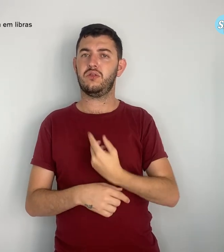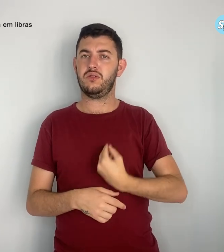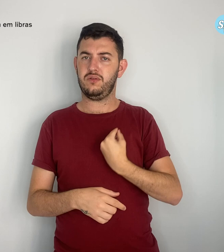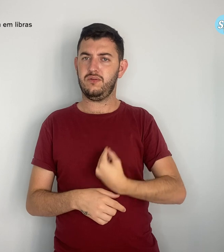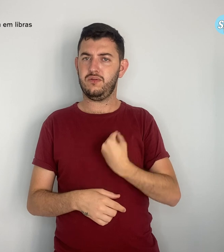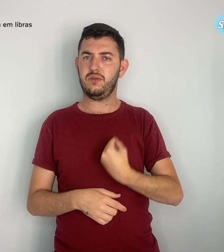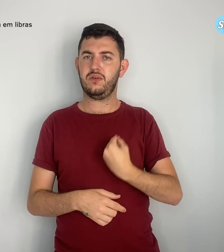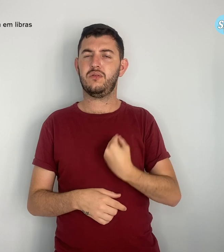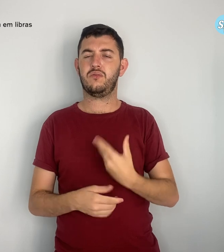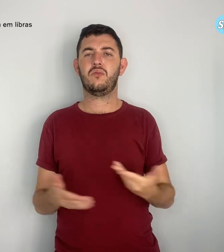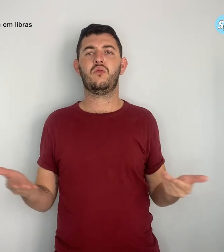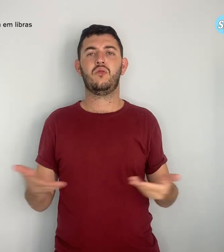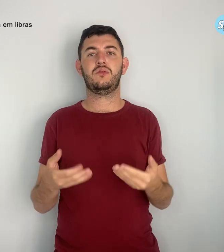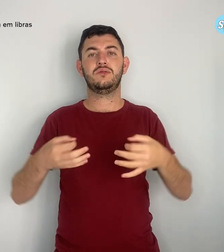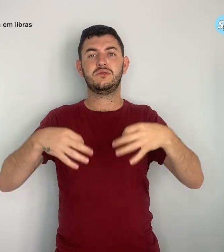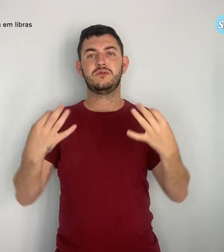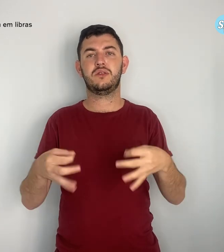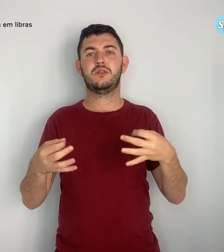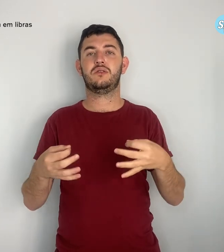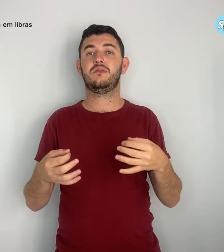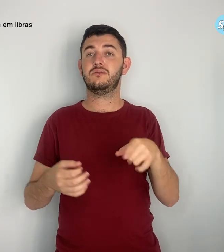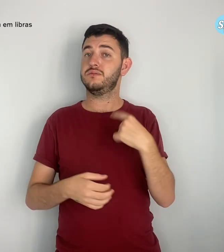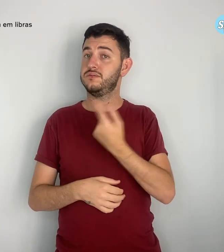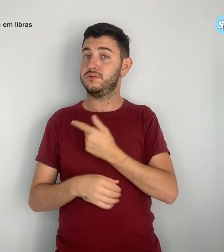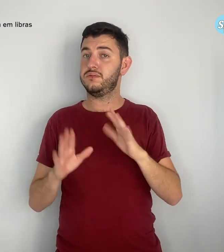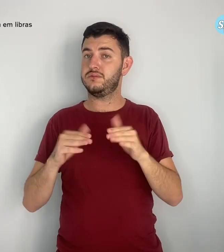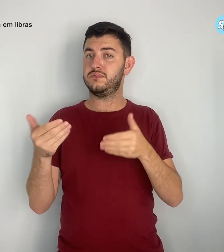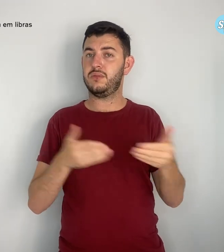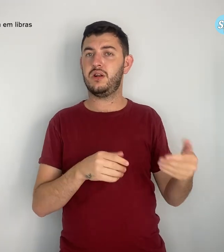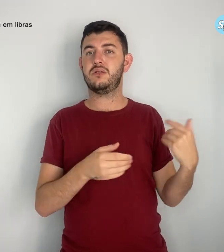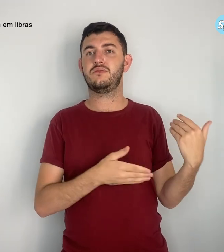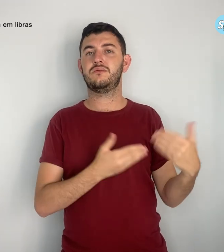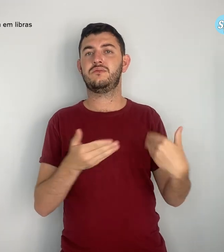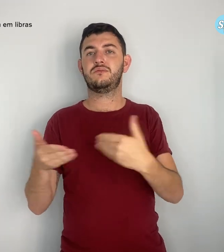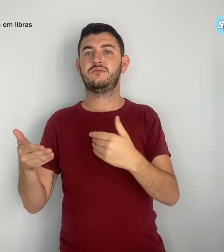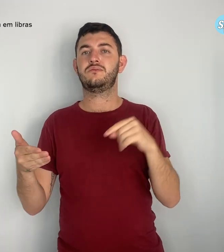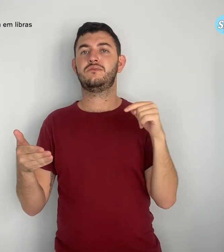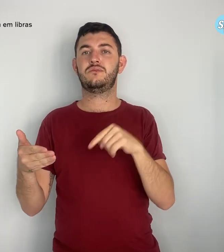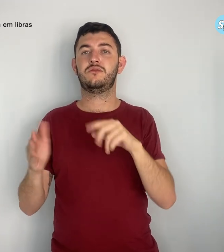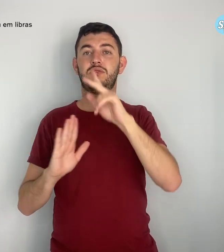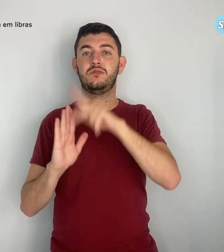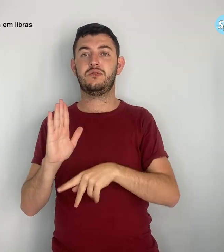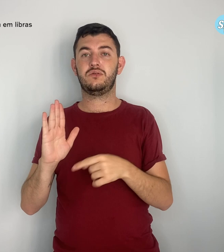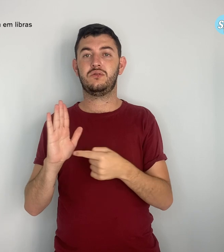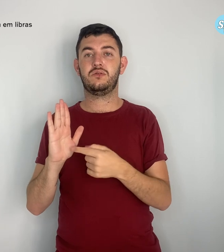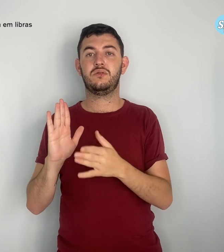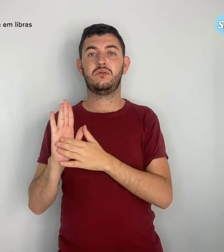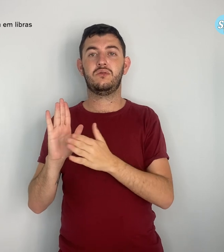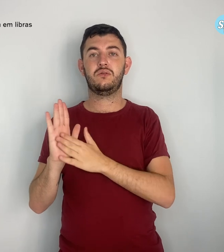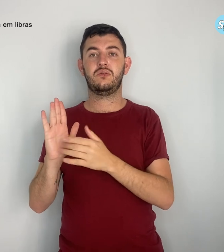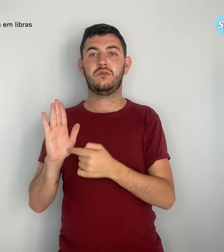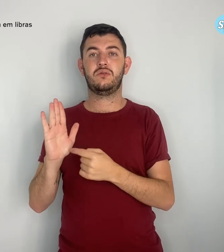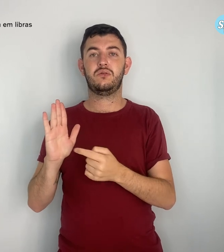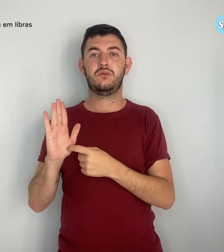a certeza de que somos parte de um processo e de um projeto que segue em expansão.